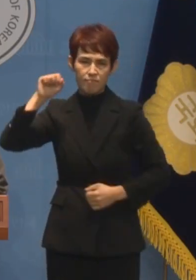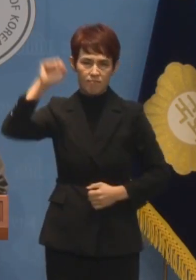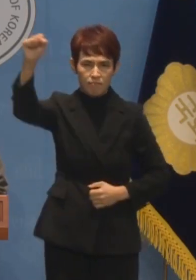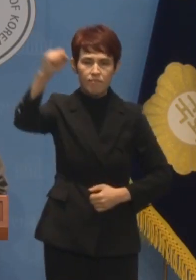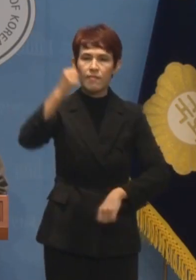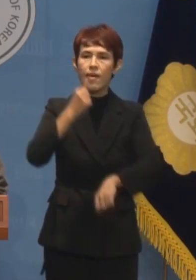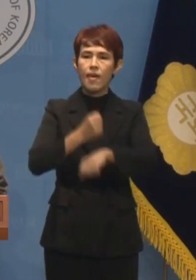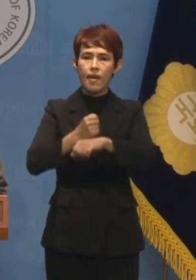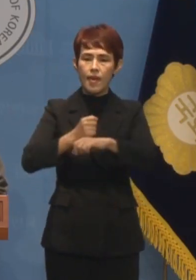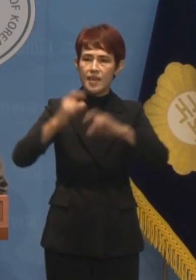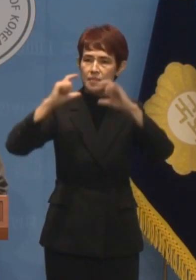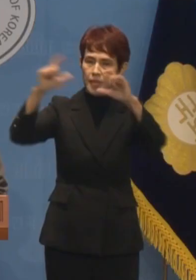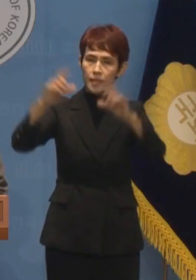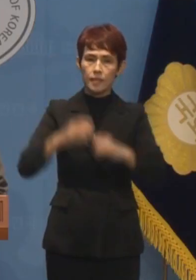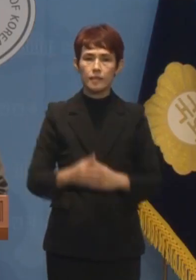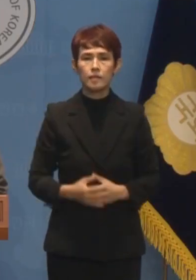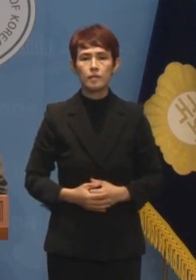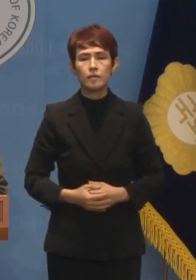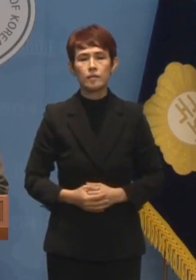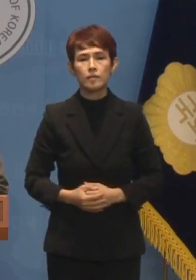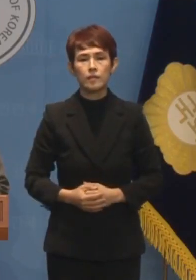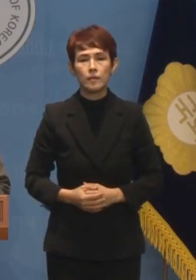것임을 분명히 아십시오.